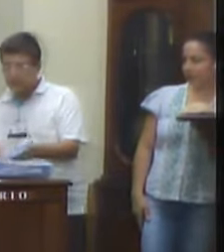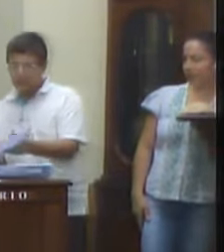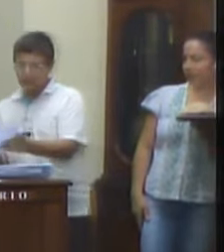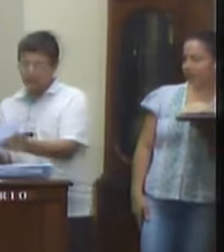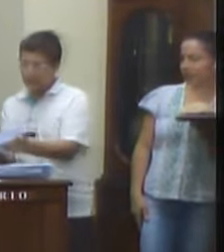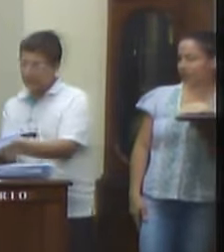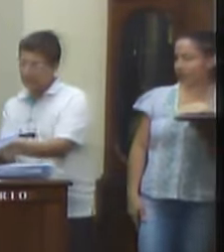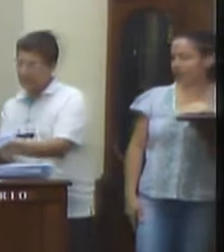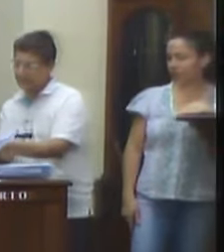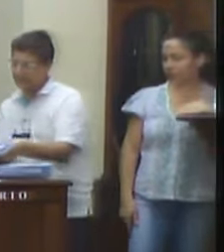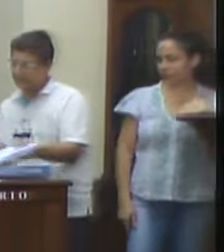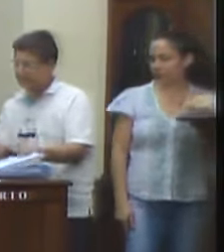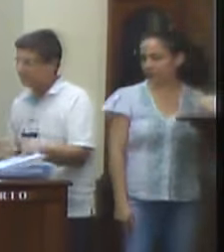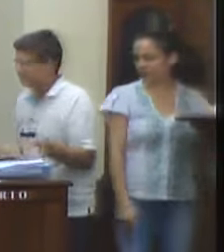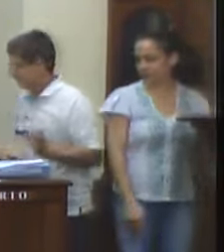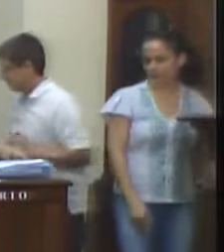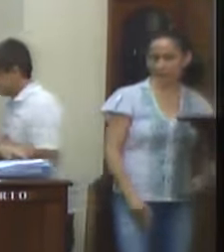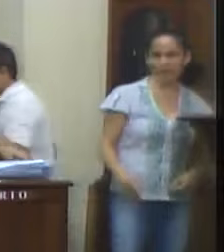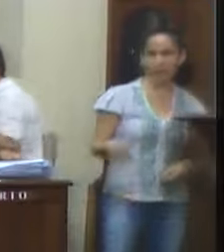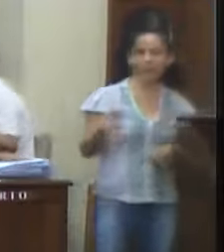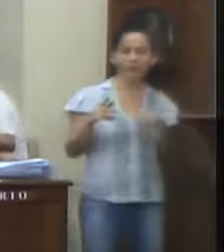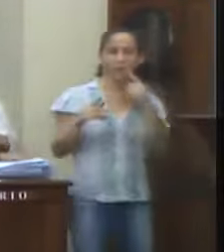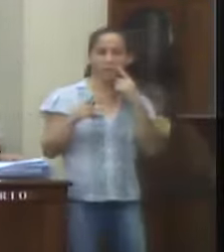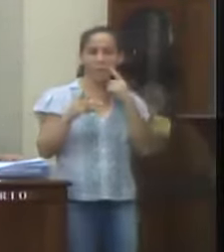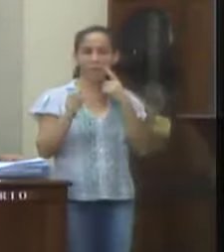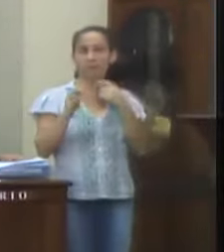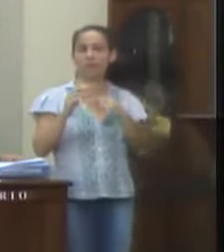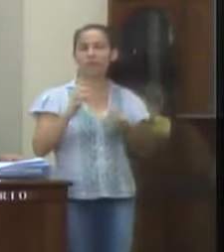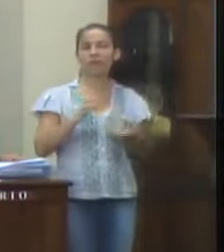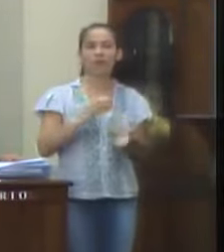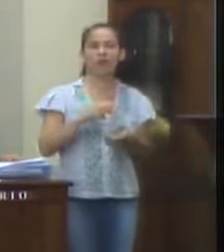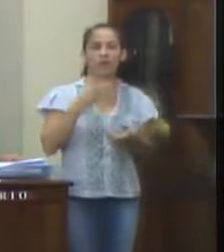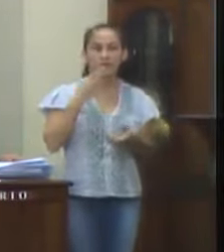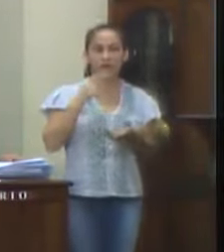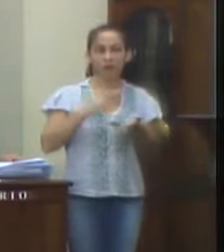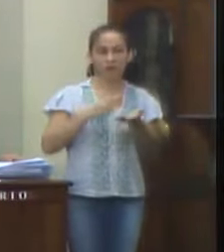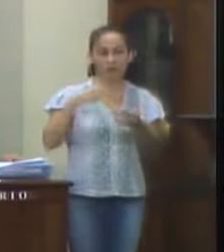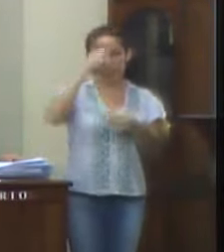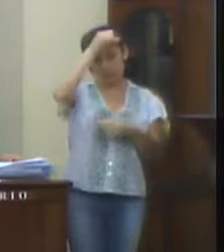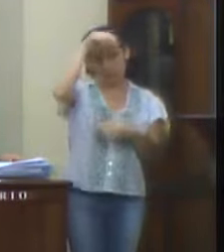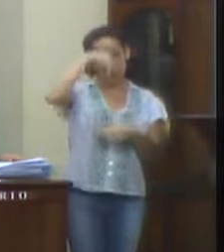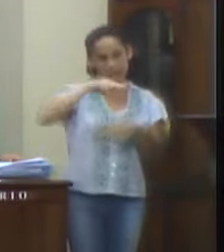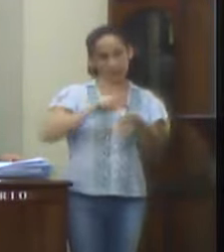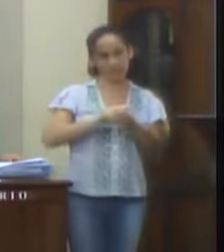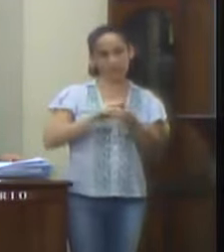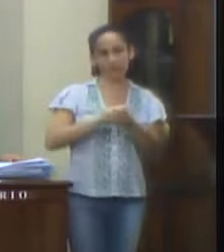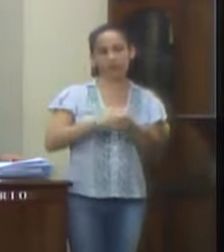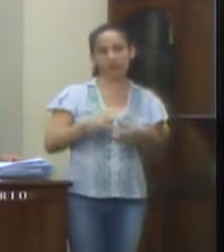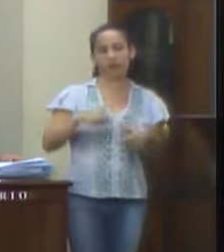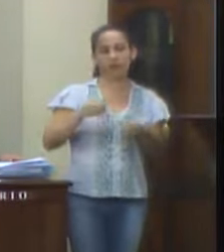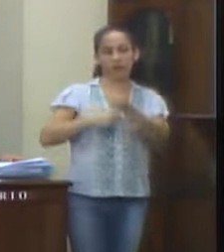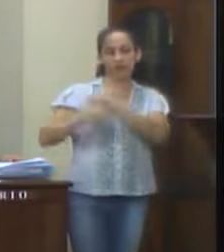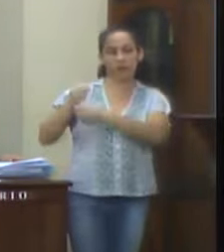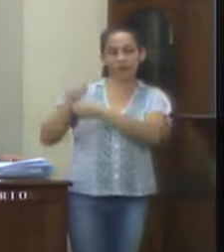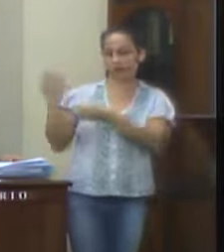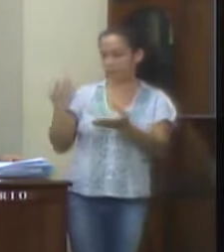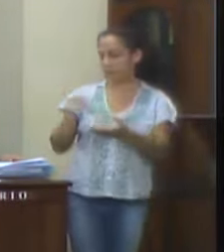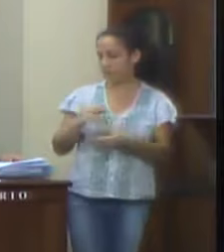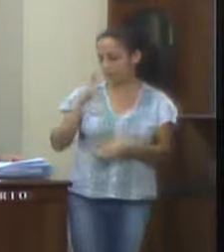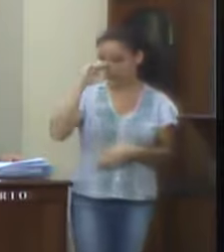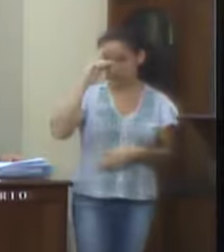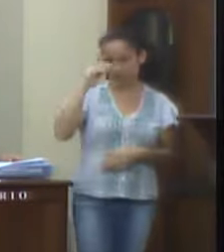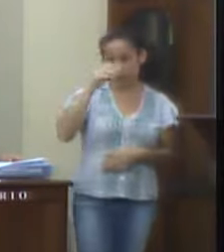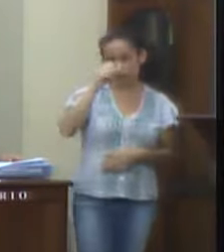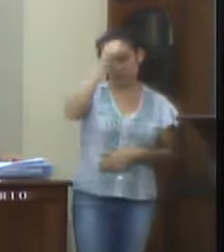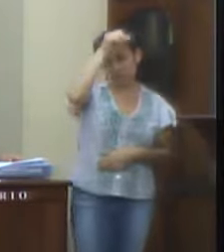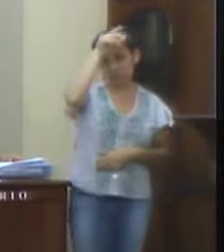Parecer da Comissão de Finanças e Orçamento a prestação de contas do Governo do Município de Valença relativo ao exercício de 2017, sendo o chefe do